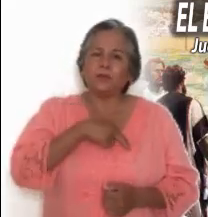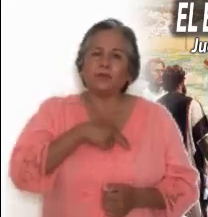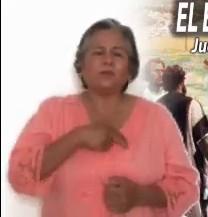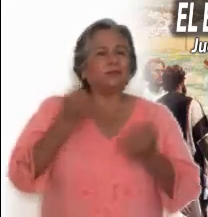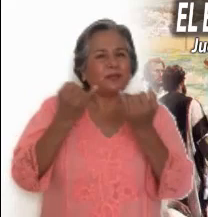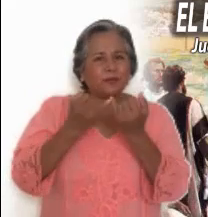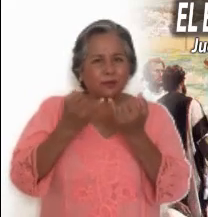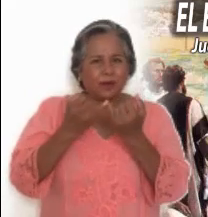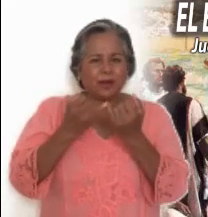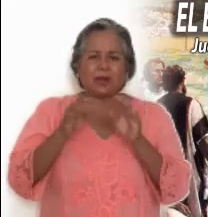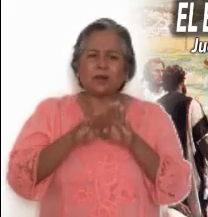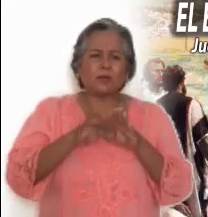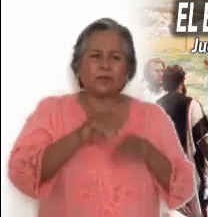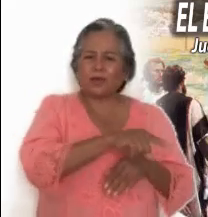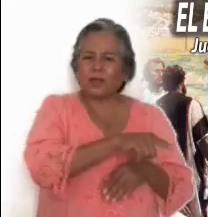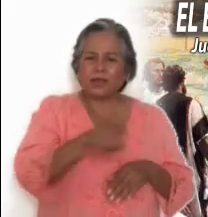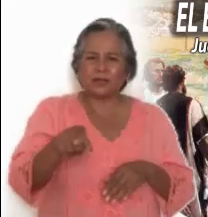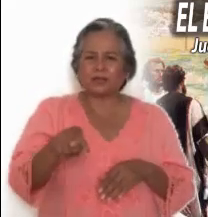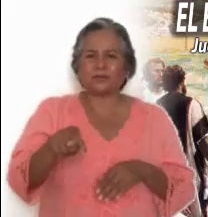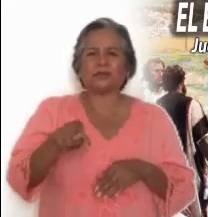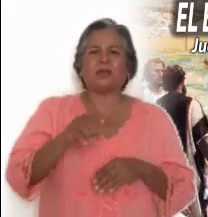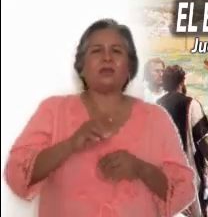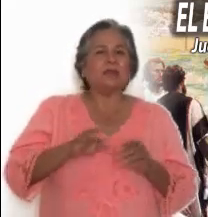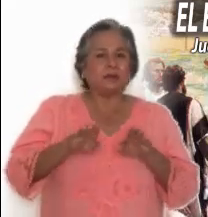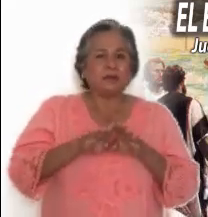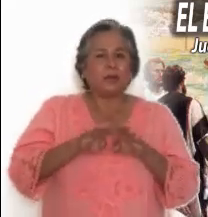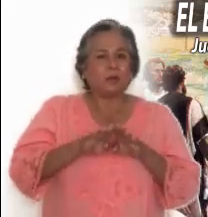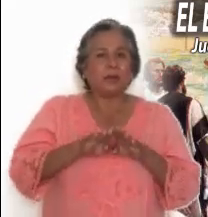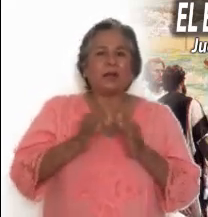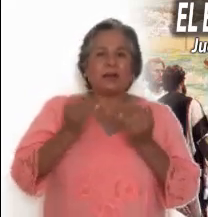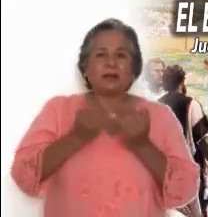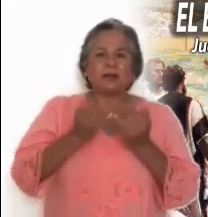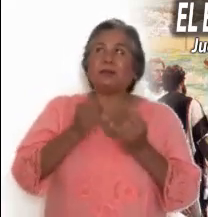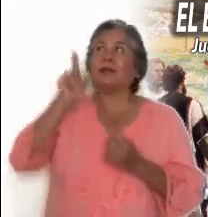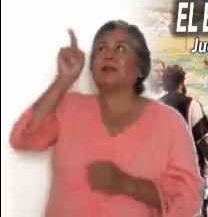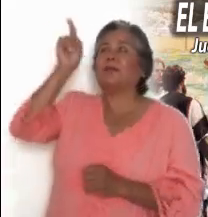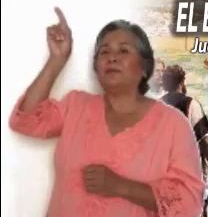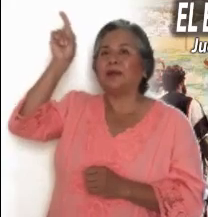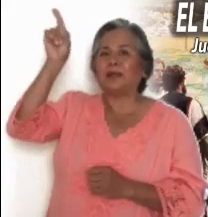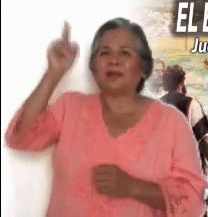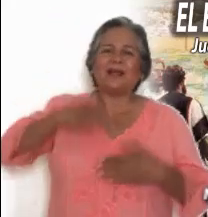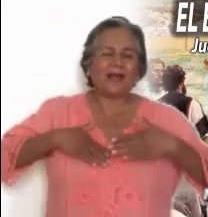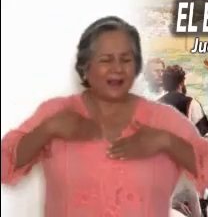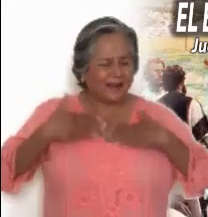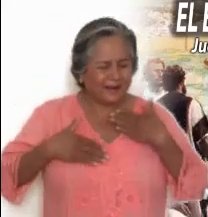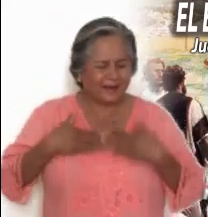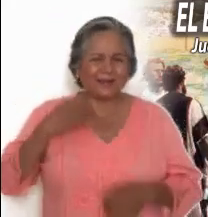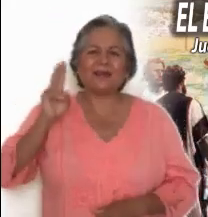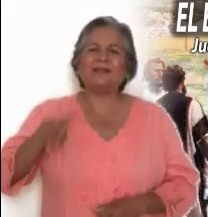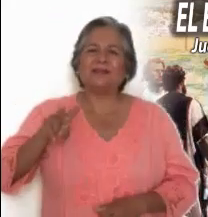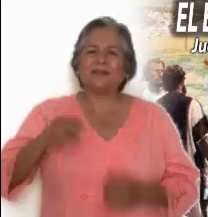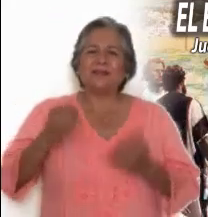nosotros experimentemos esa misma alegría y ese dinamismo de Jesús.